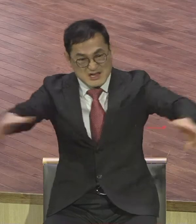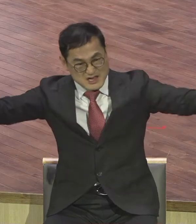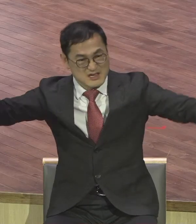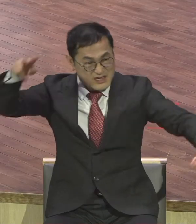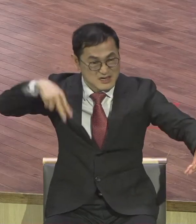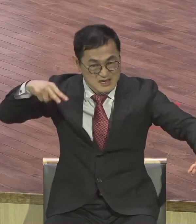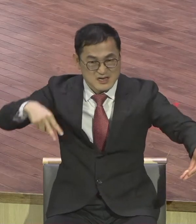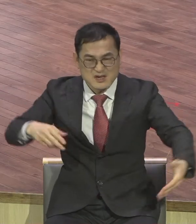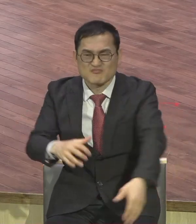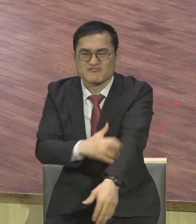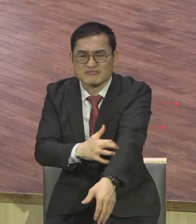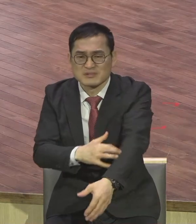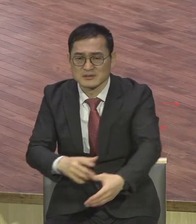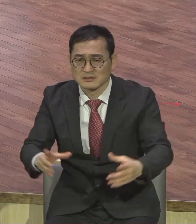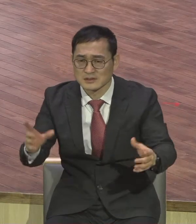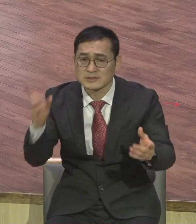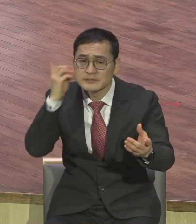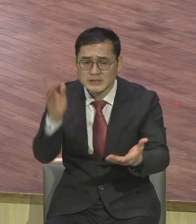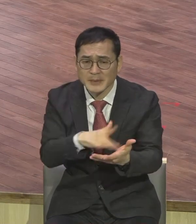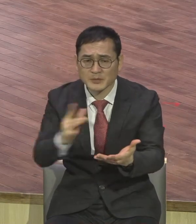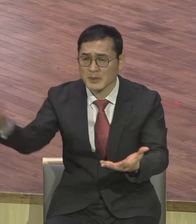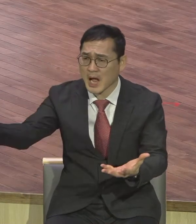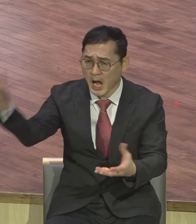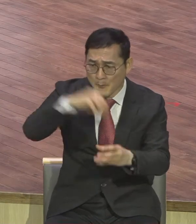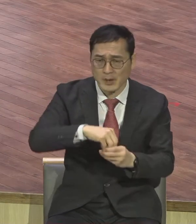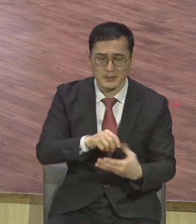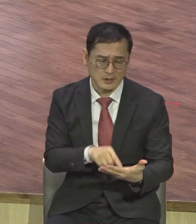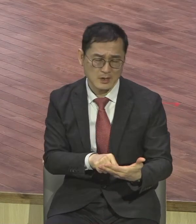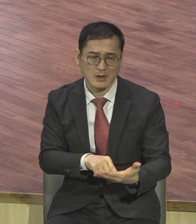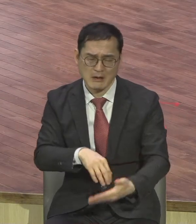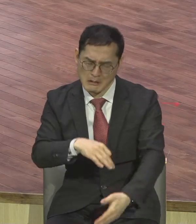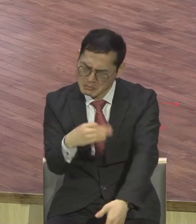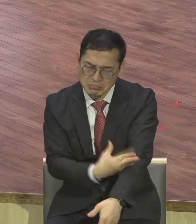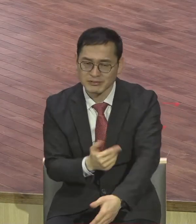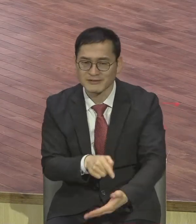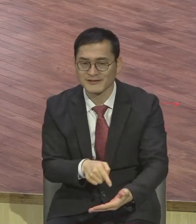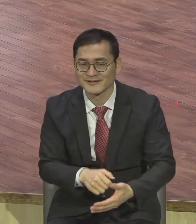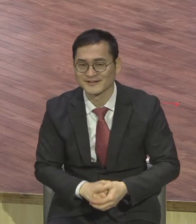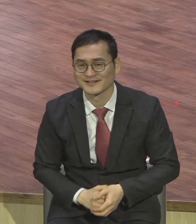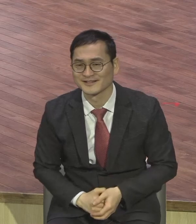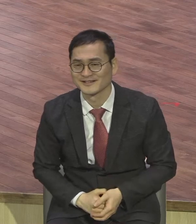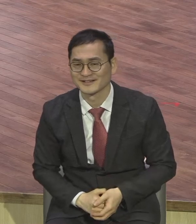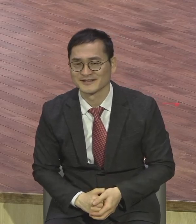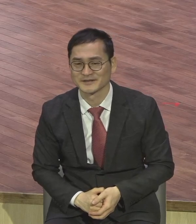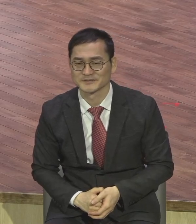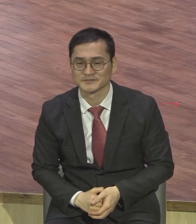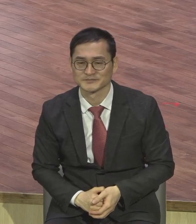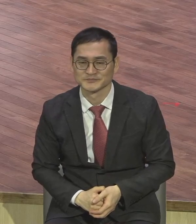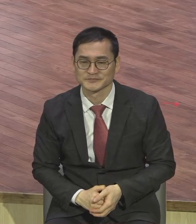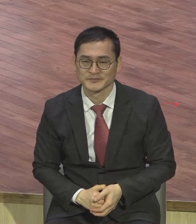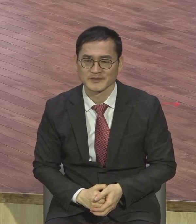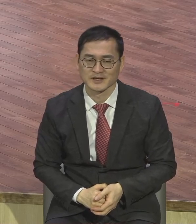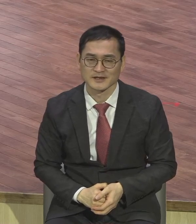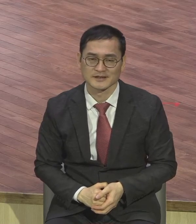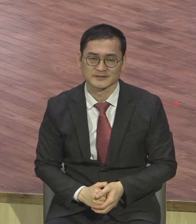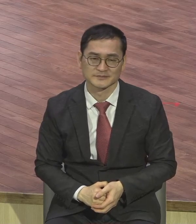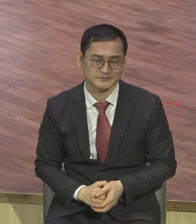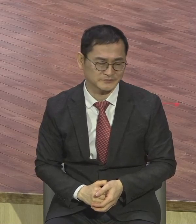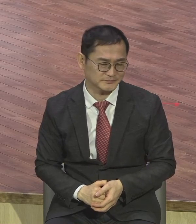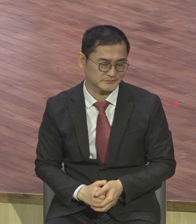여러분이 그 이대의 관점에서 하나님의 말씀을 그렇게 바라보고 그것이 각인